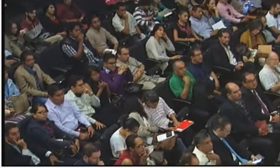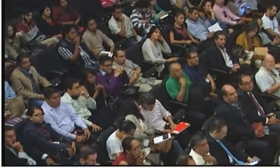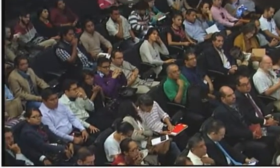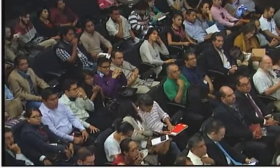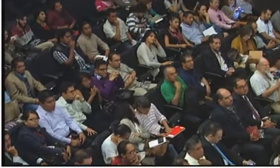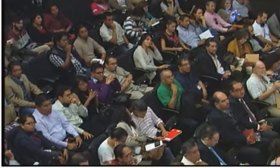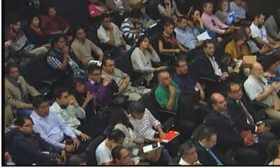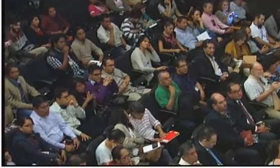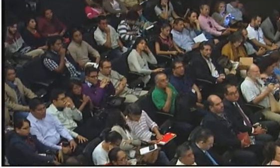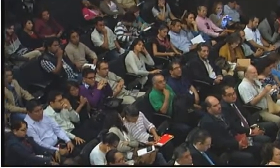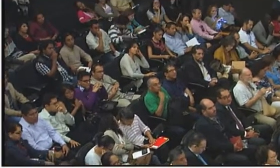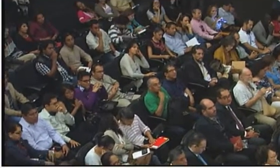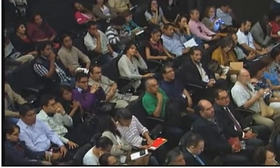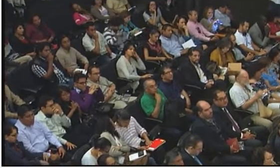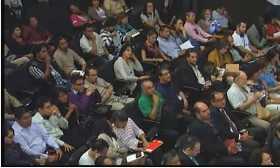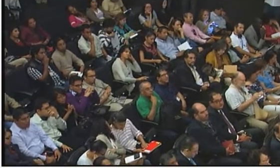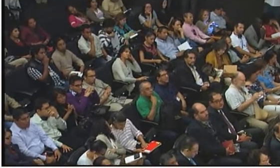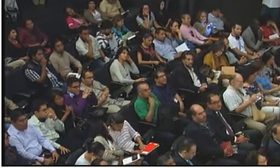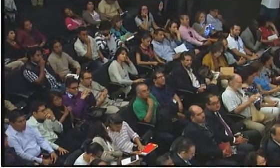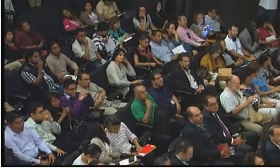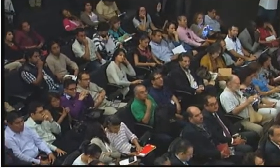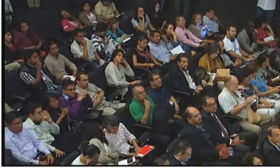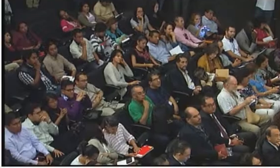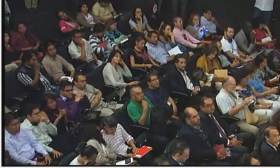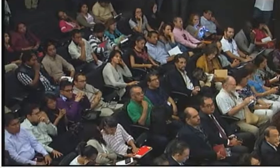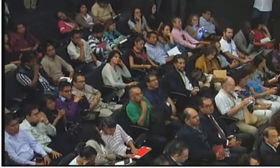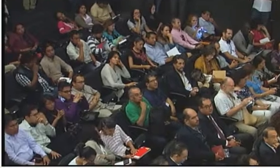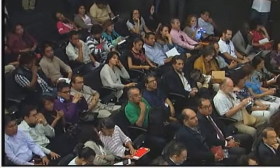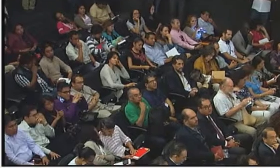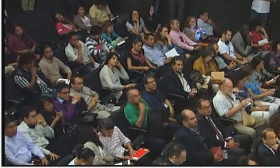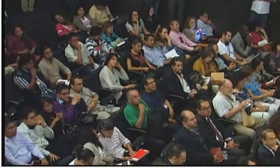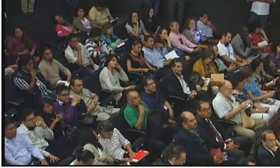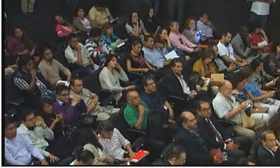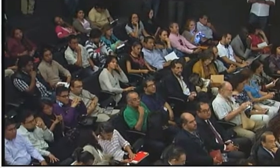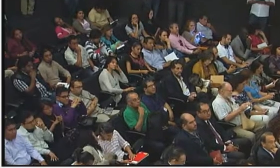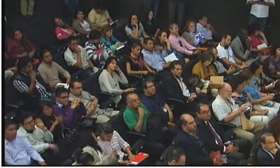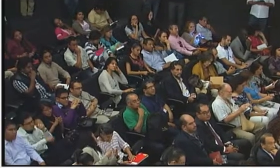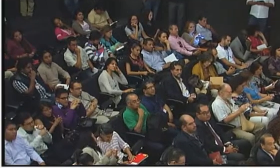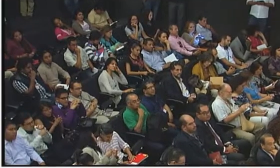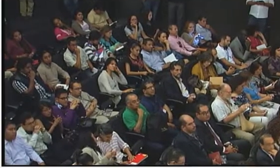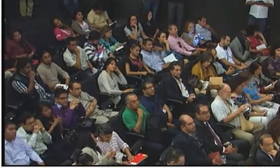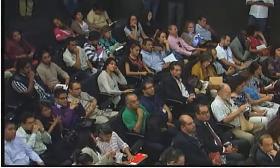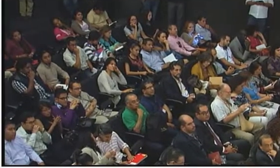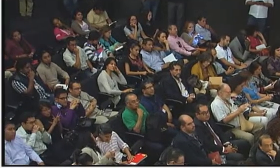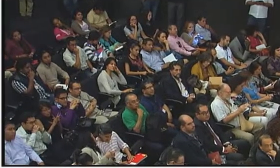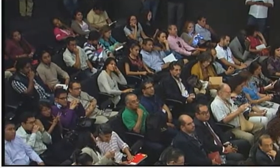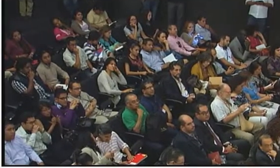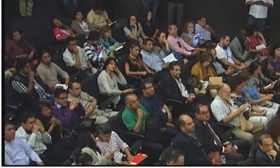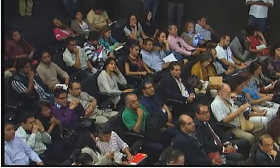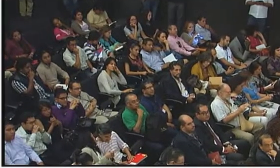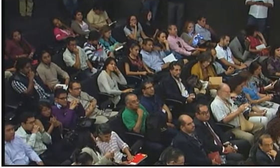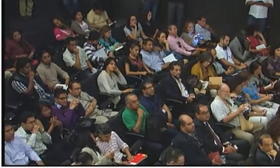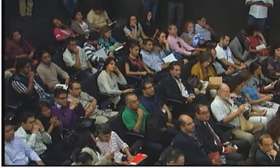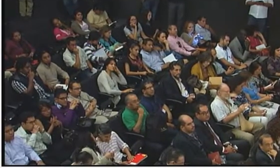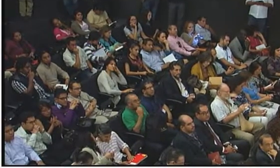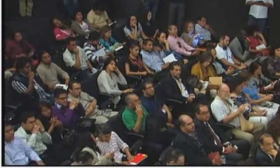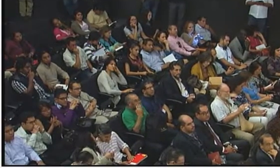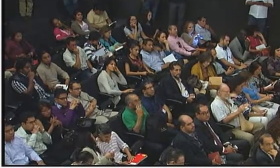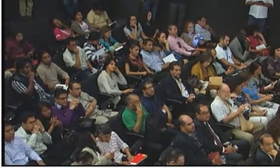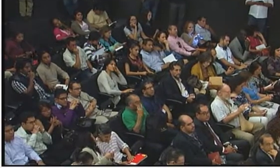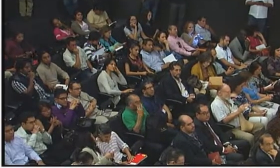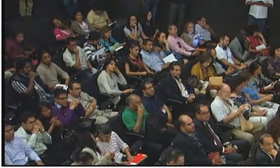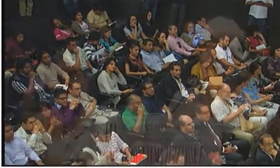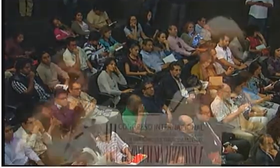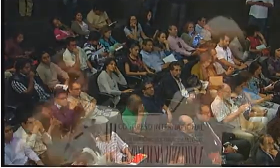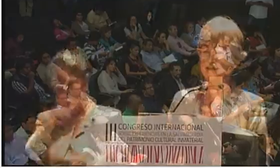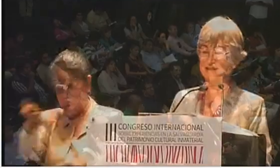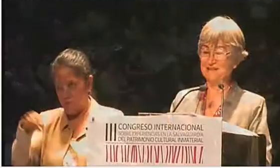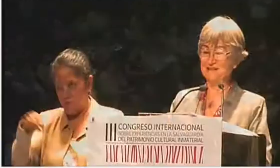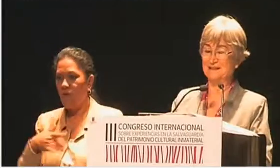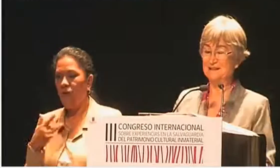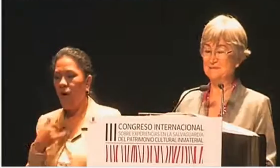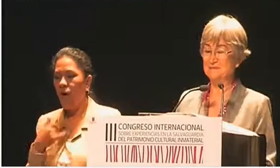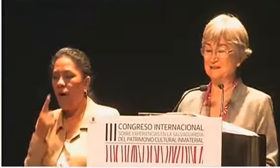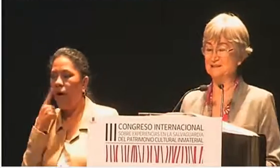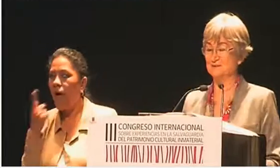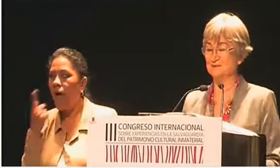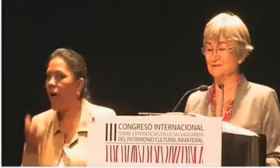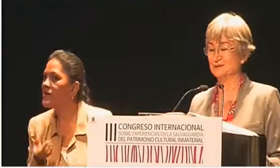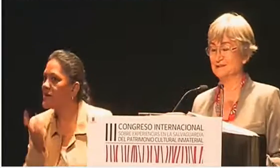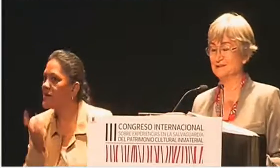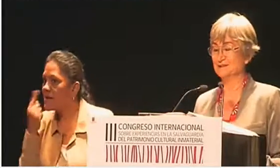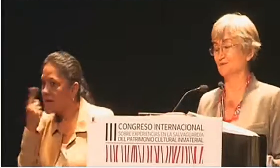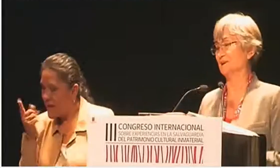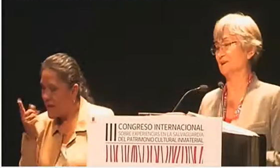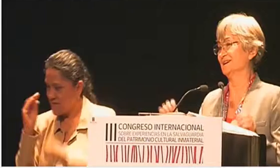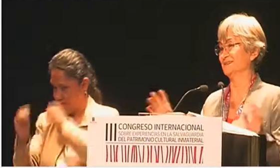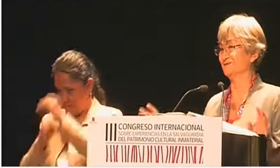virtual de México? Todas estas preguntas son para provocarlos, para que se animen las